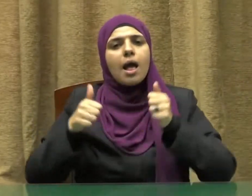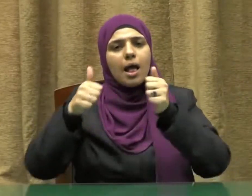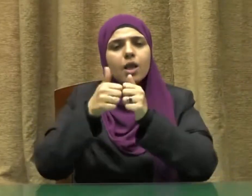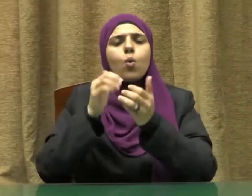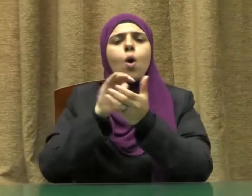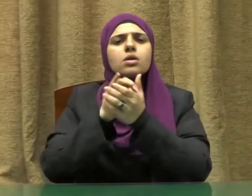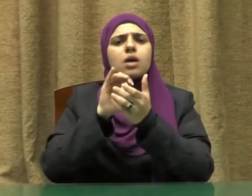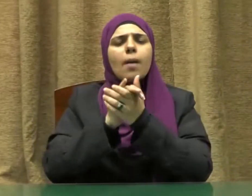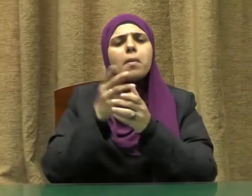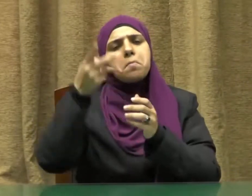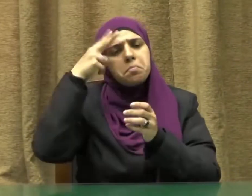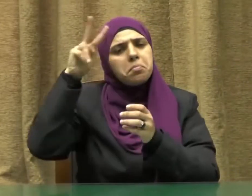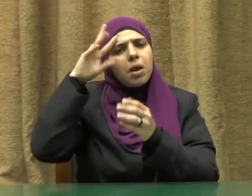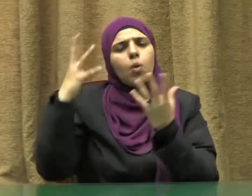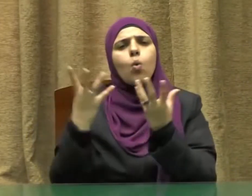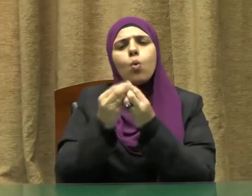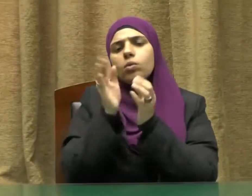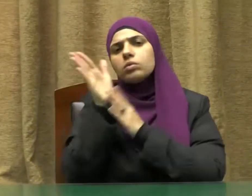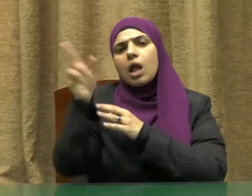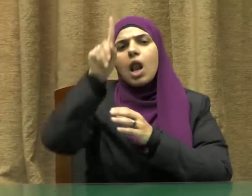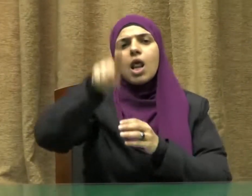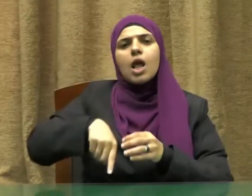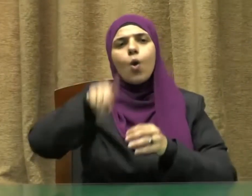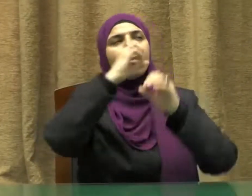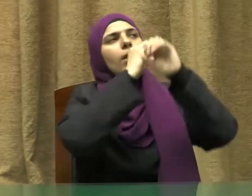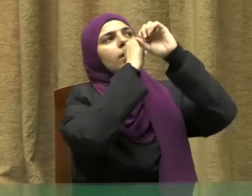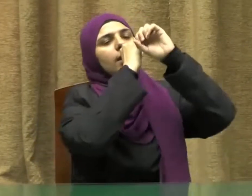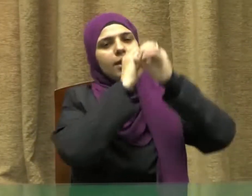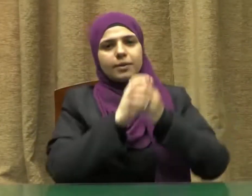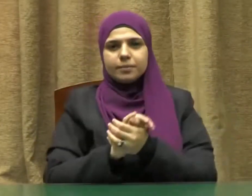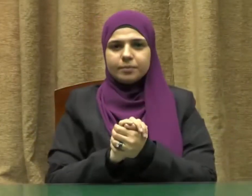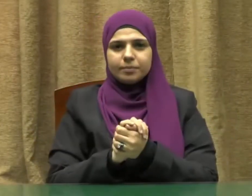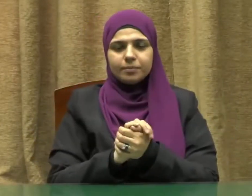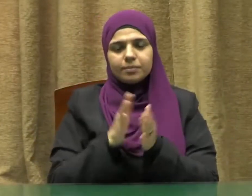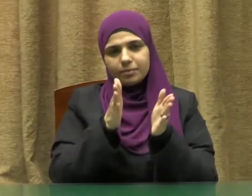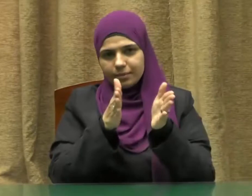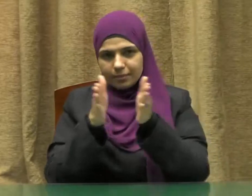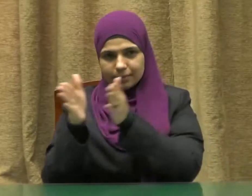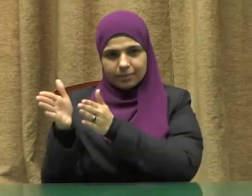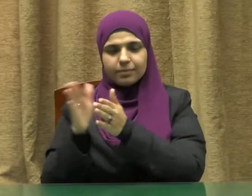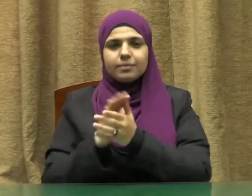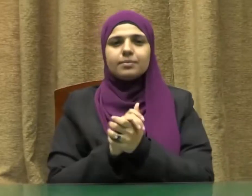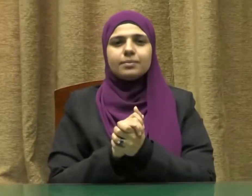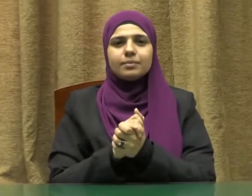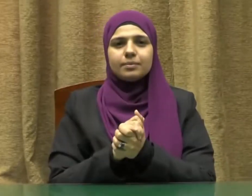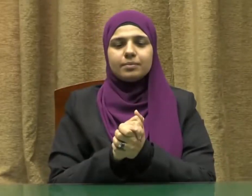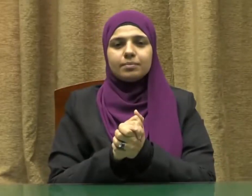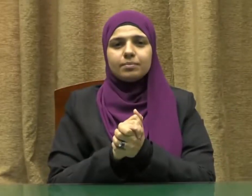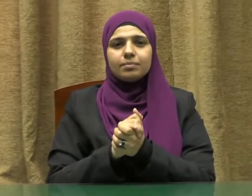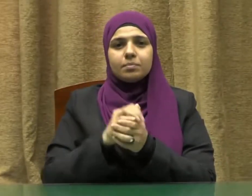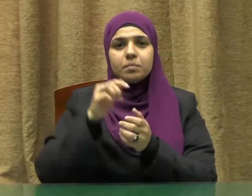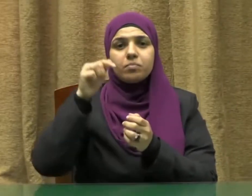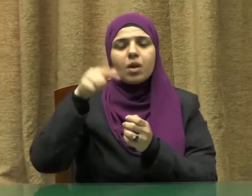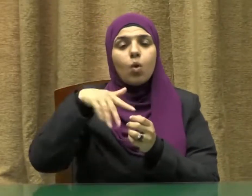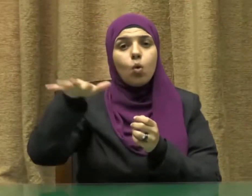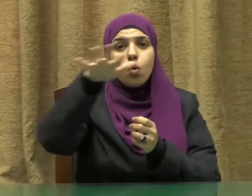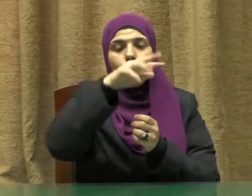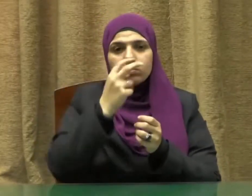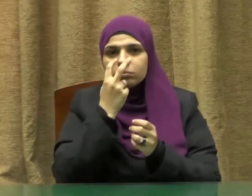آله وصحبه ومن تبعهم بإحسان إلى يوم الدين وبعد فمما لا